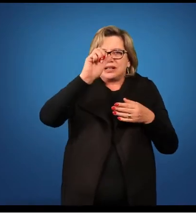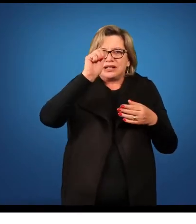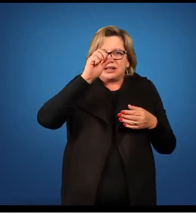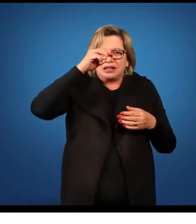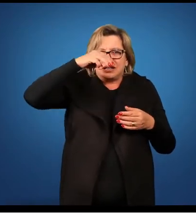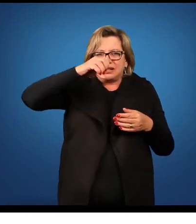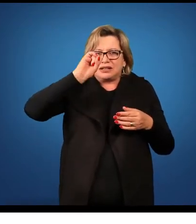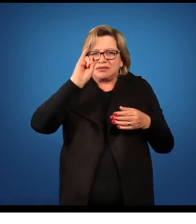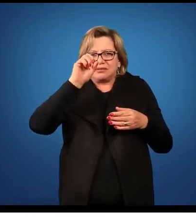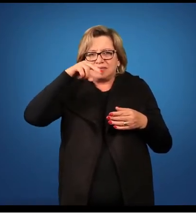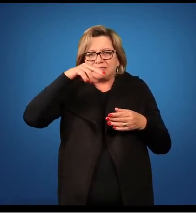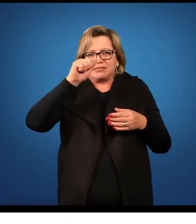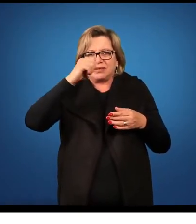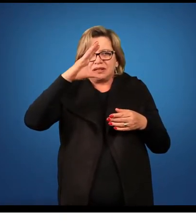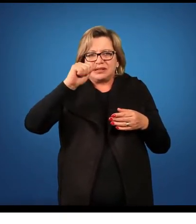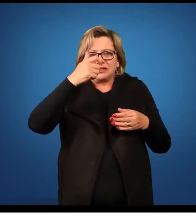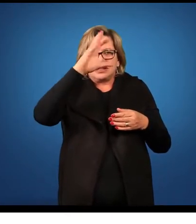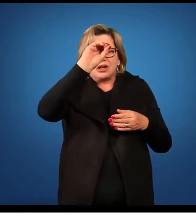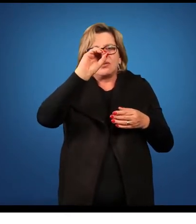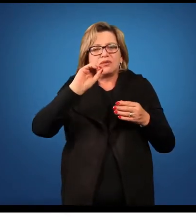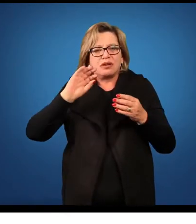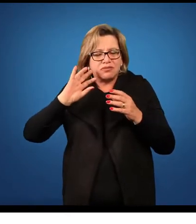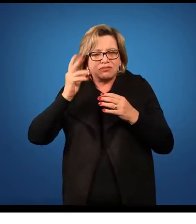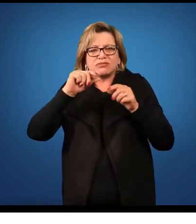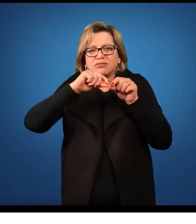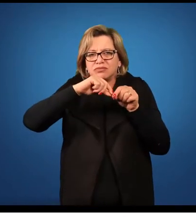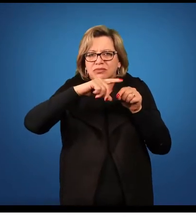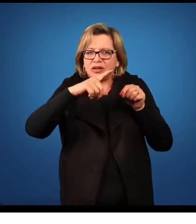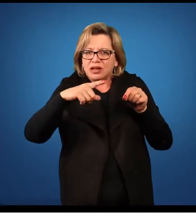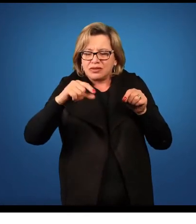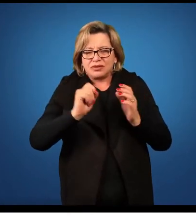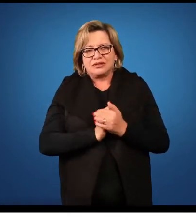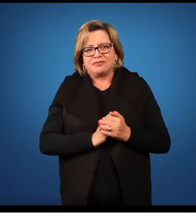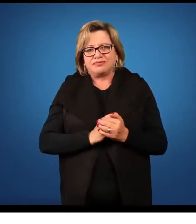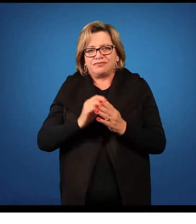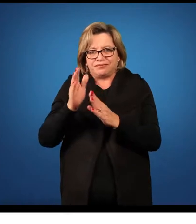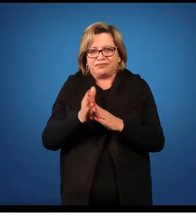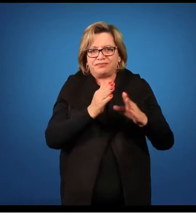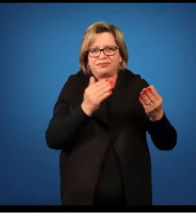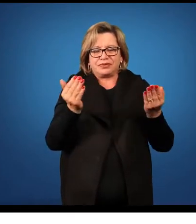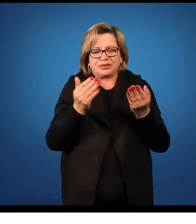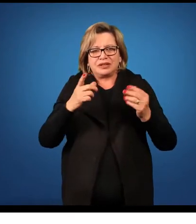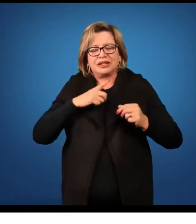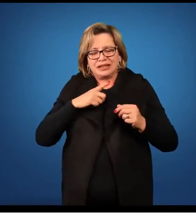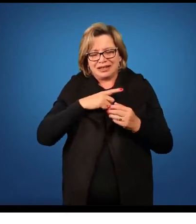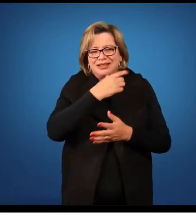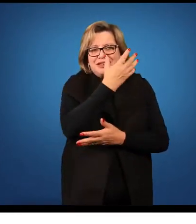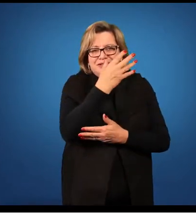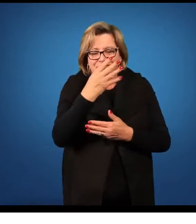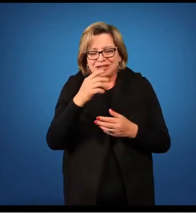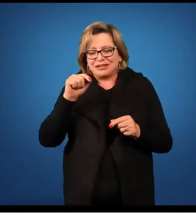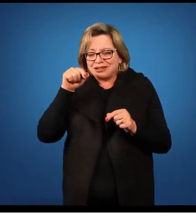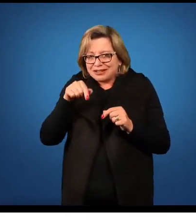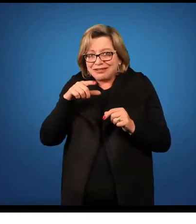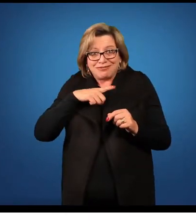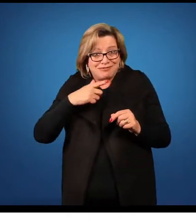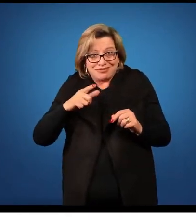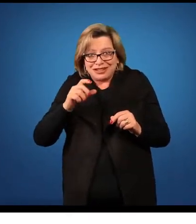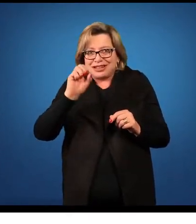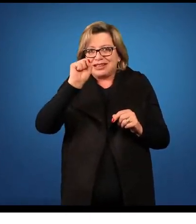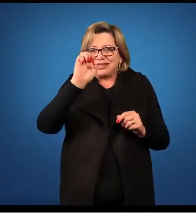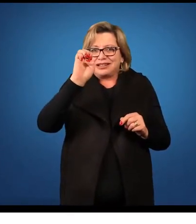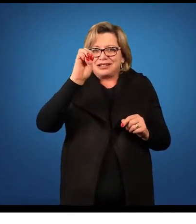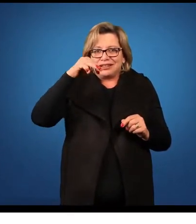a folha. Bem, então aqui nós temos agora uma planta do grupo das plantas vasculares sem semente. É um